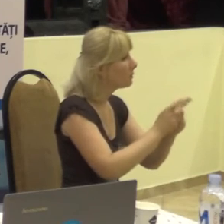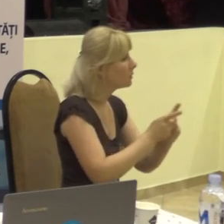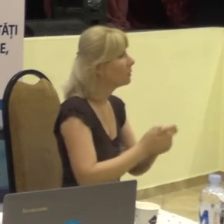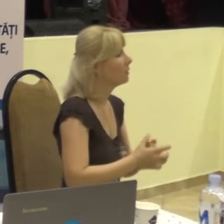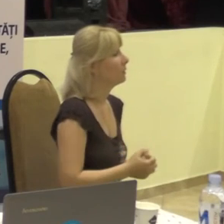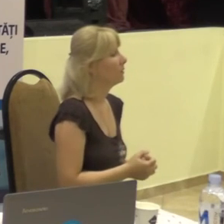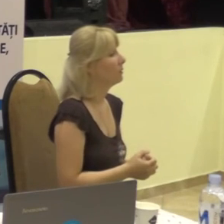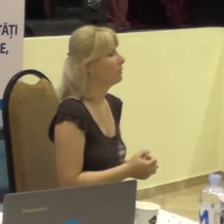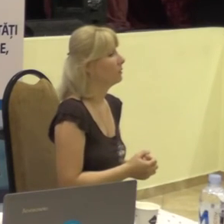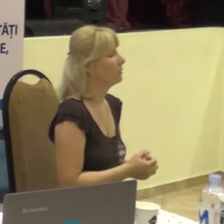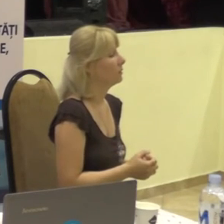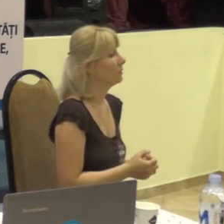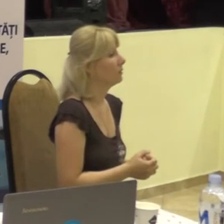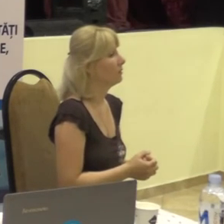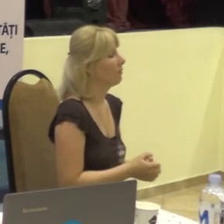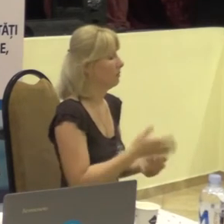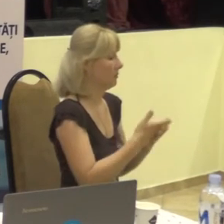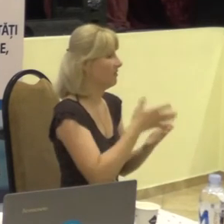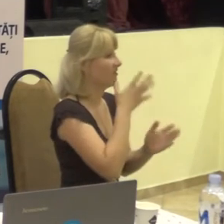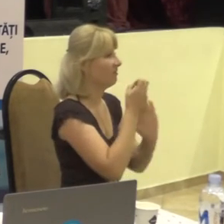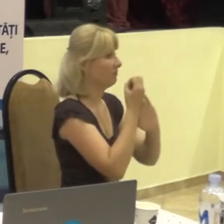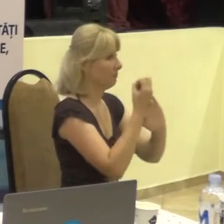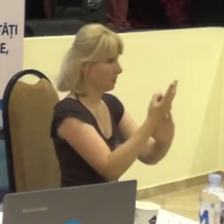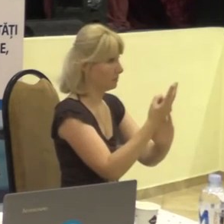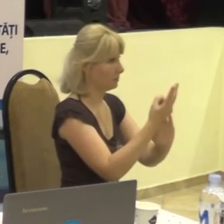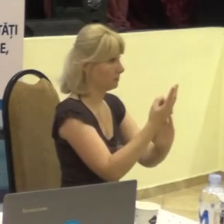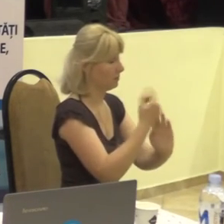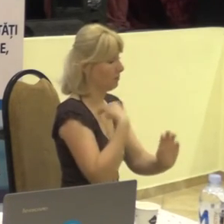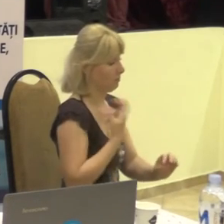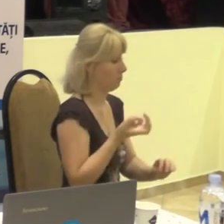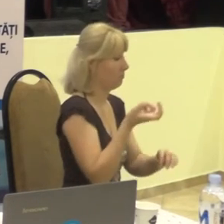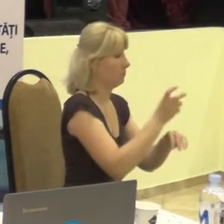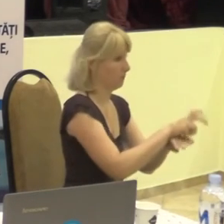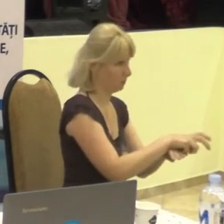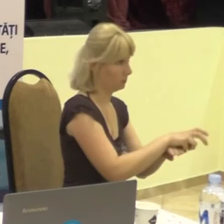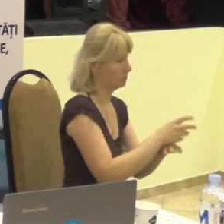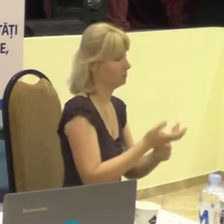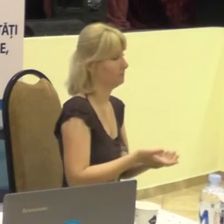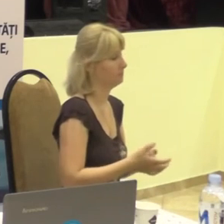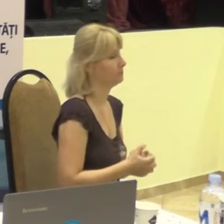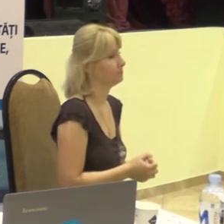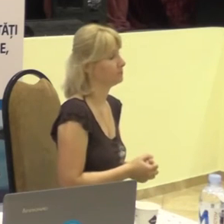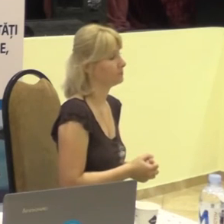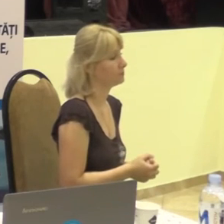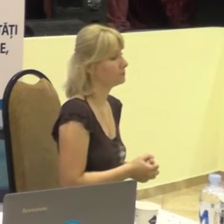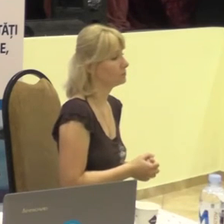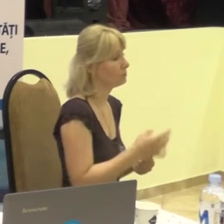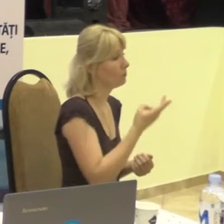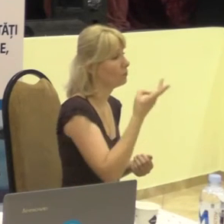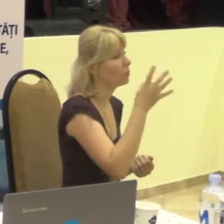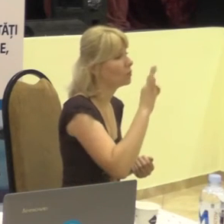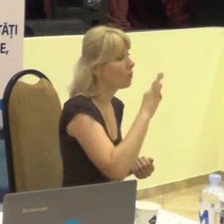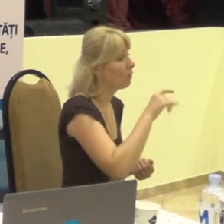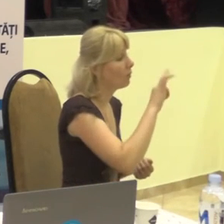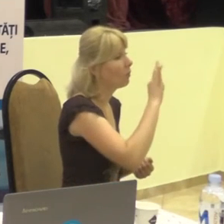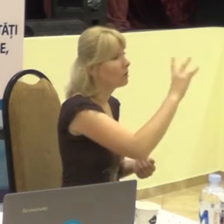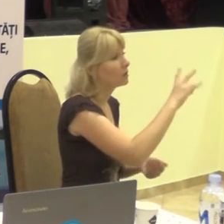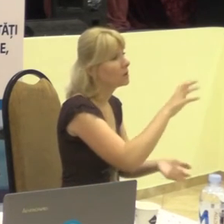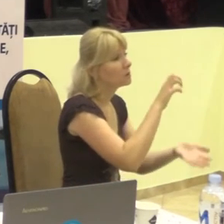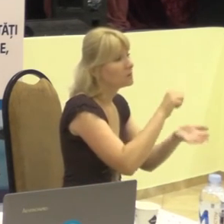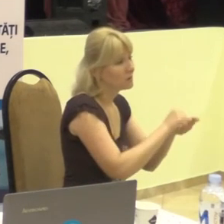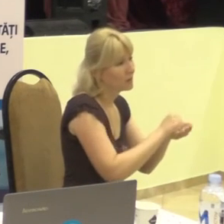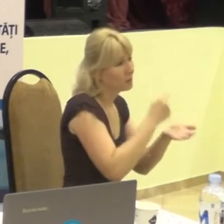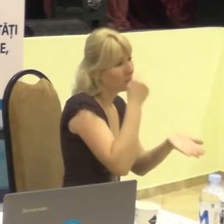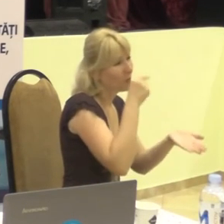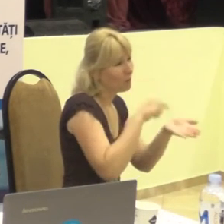la ora 12, de exemplu. Dar, mă dar eu cu pagină, iar